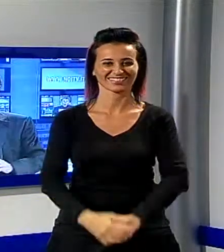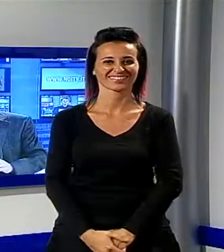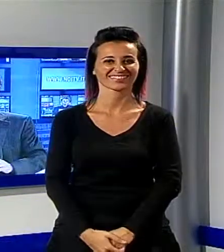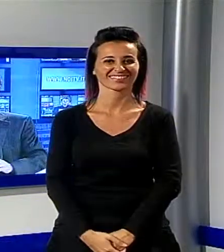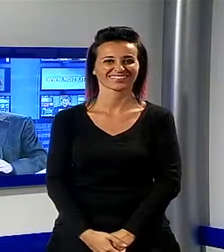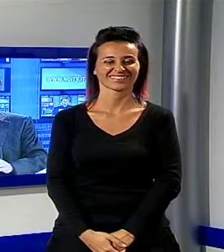di un'altra cosa di un'altra cosa